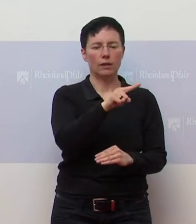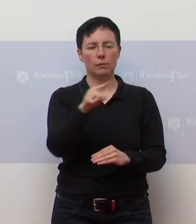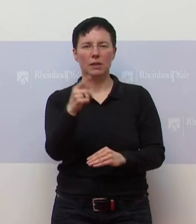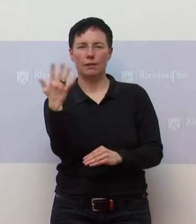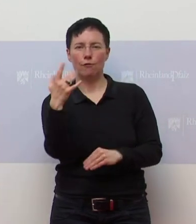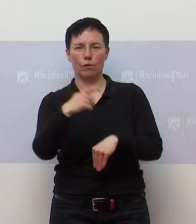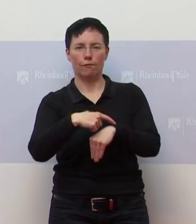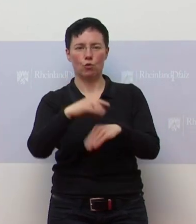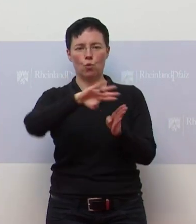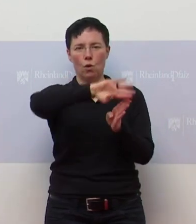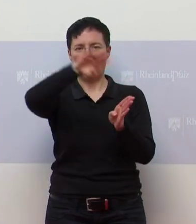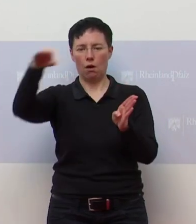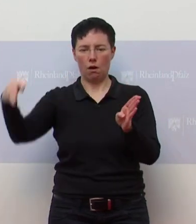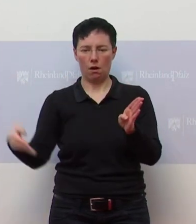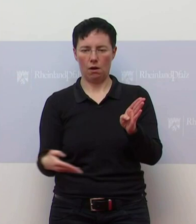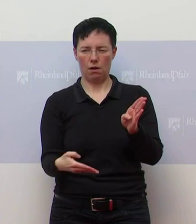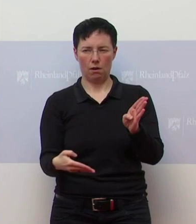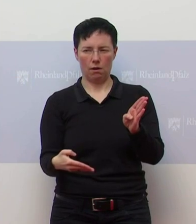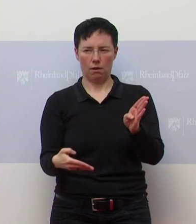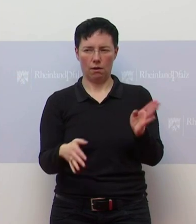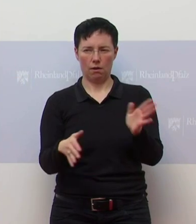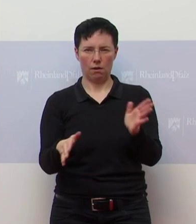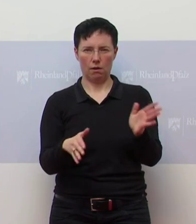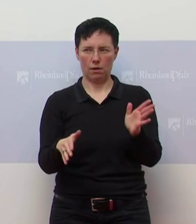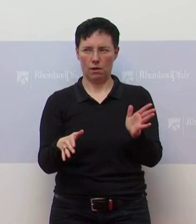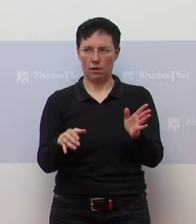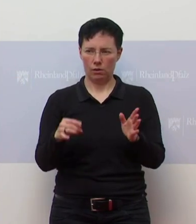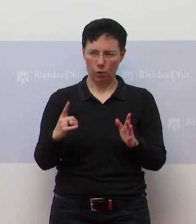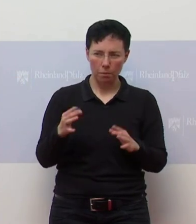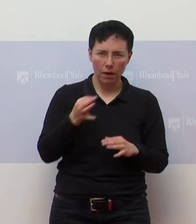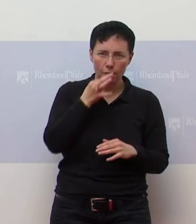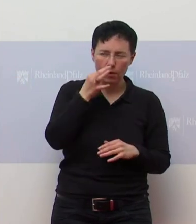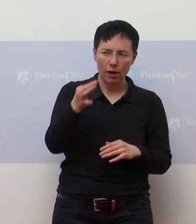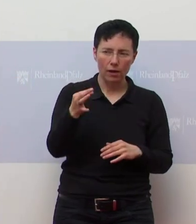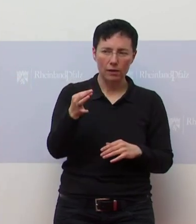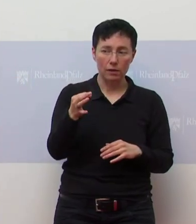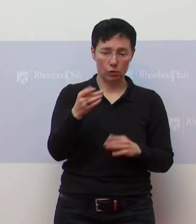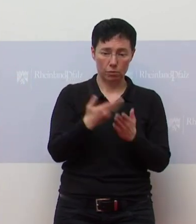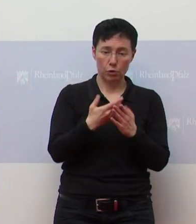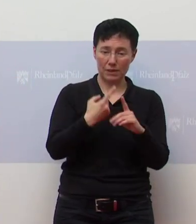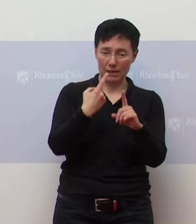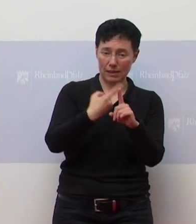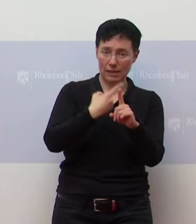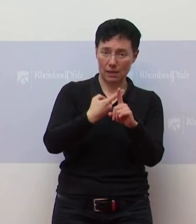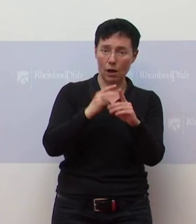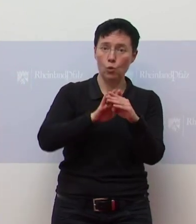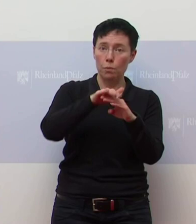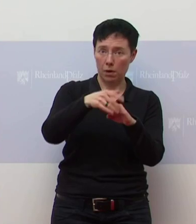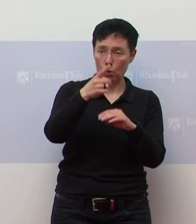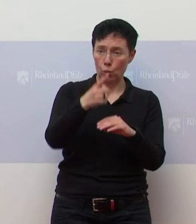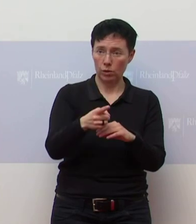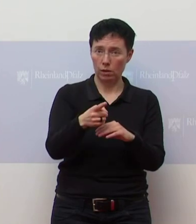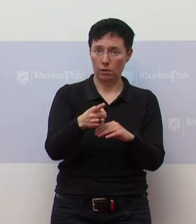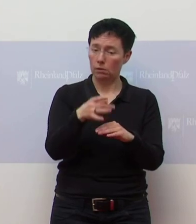Ausgangsbeschränkung nicht gesehen. Deswegen einfach nochmal ein Ziel, richtet die Nachfrage also dort, wo die Inzidenz über 100 liegt, wird da